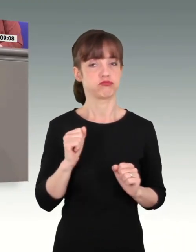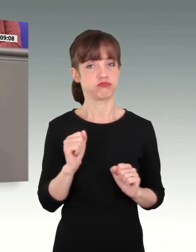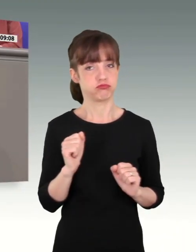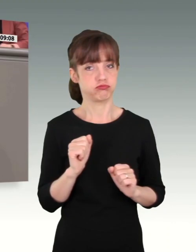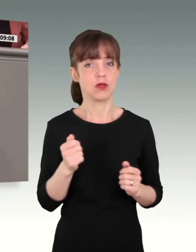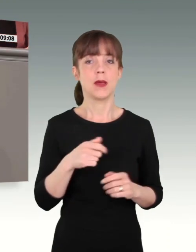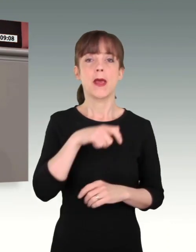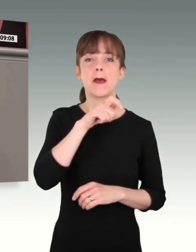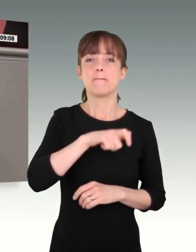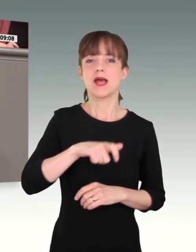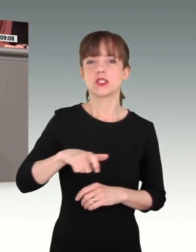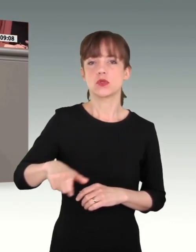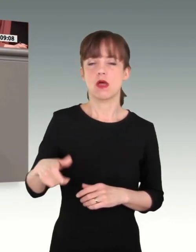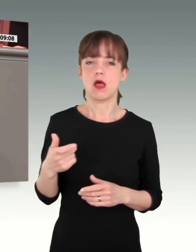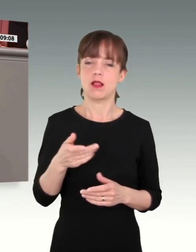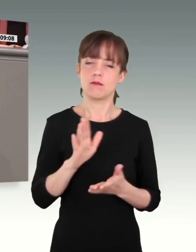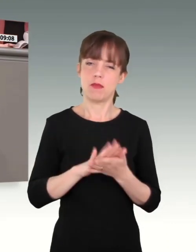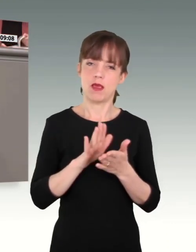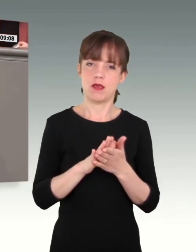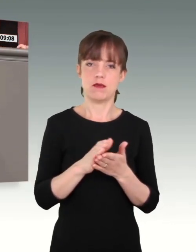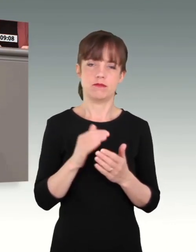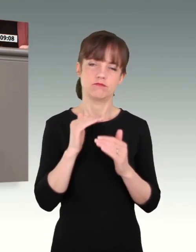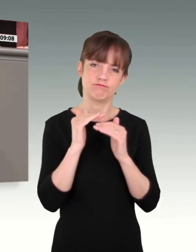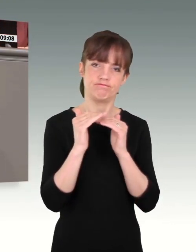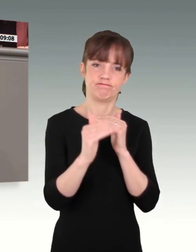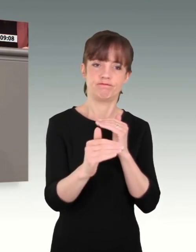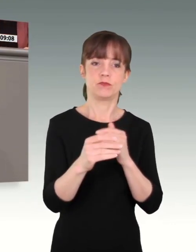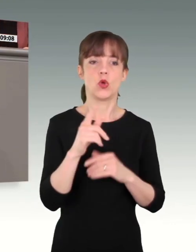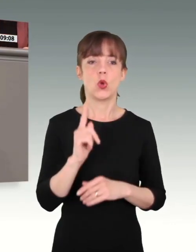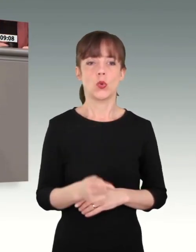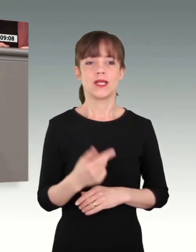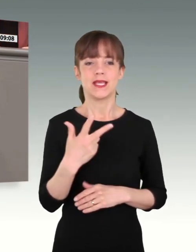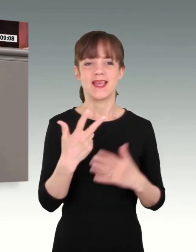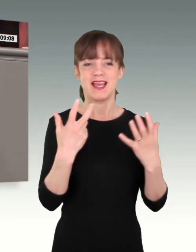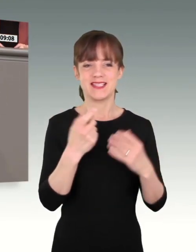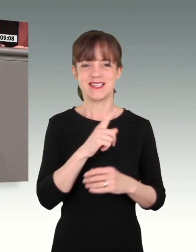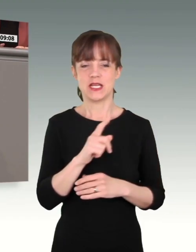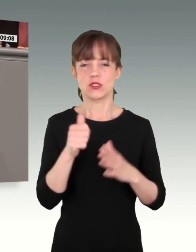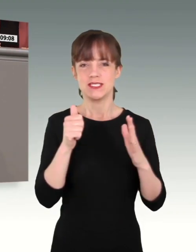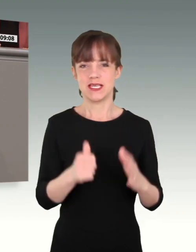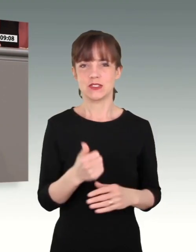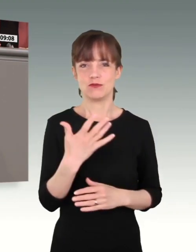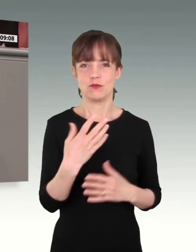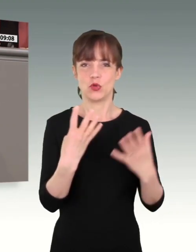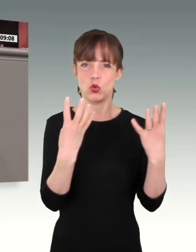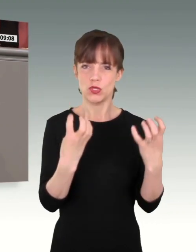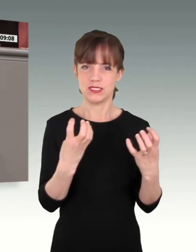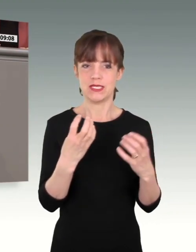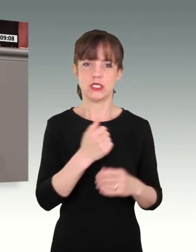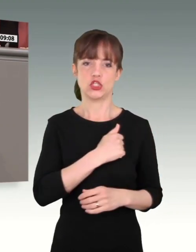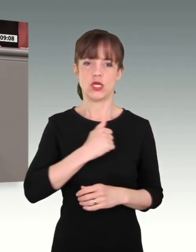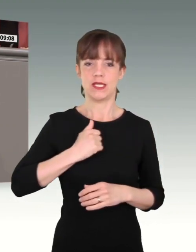Personalbestand auf demselben Niveau zu halten. 183.695 Soldatinnen und Soldaten im Jahr